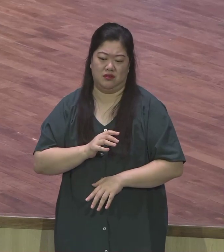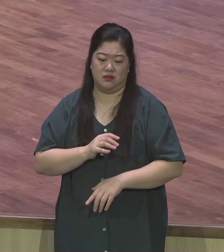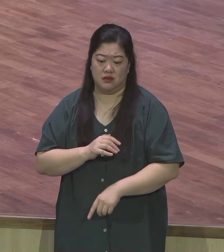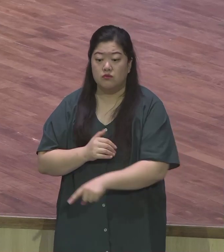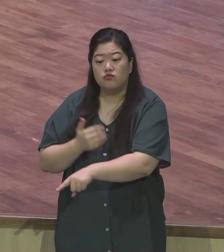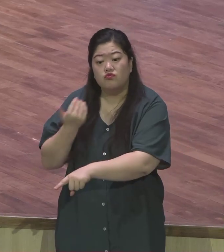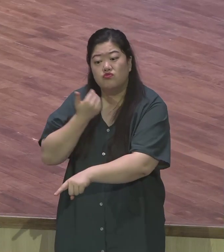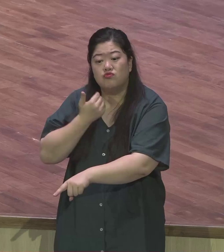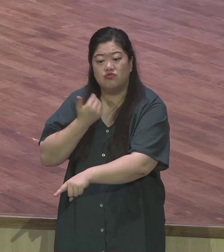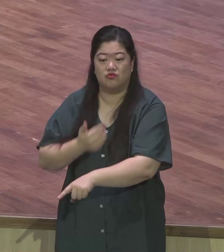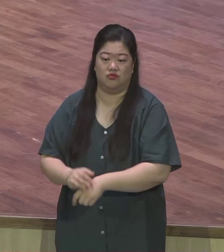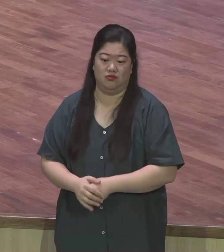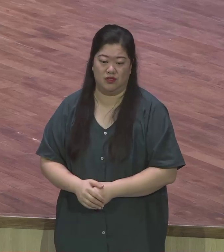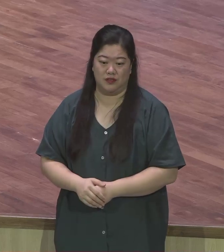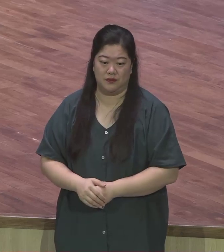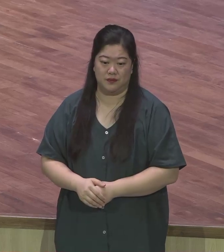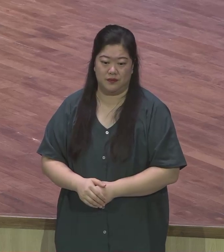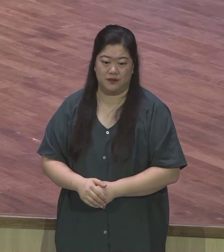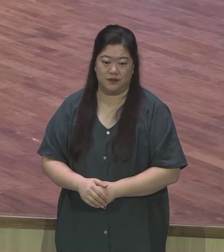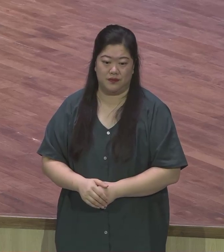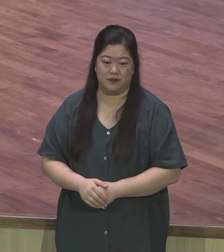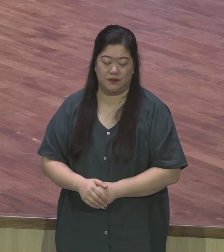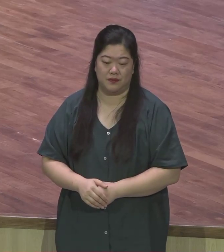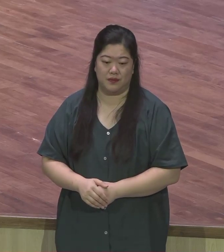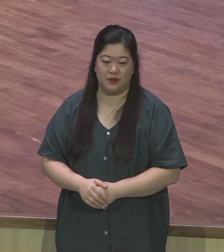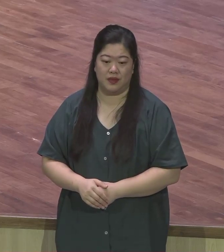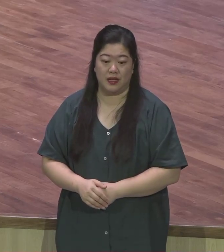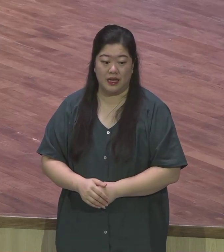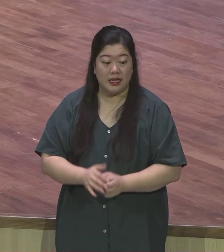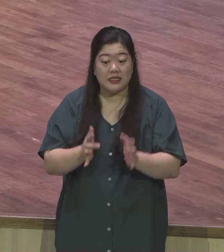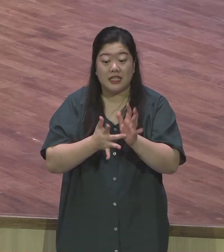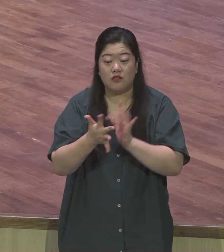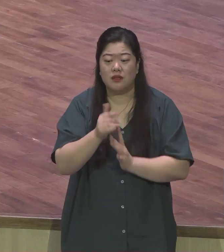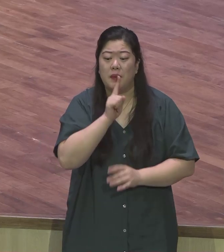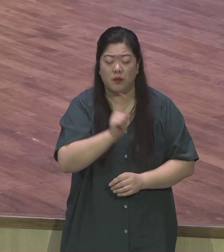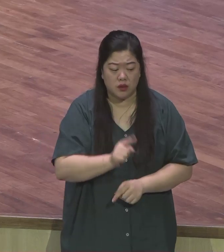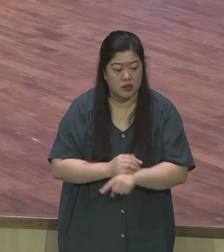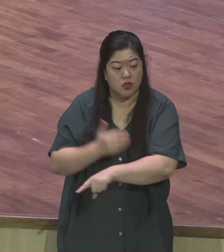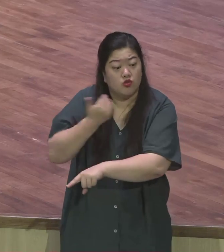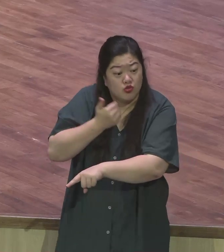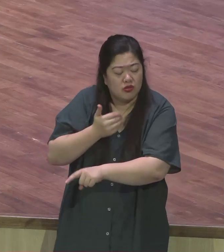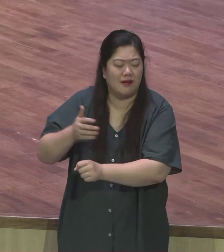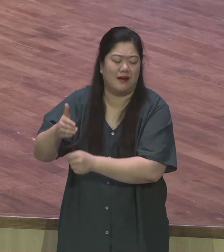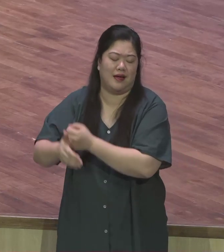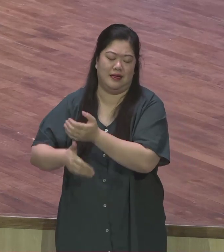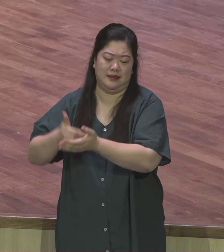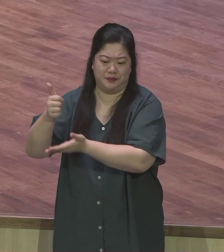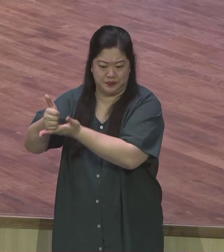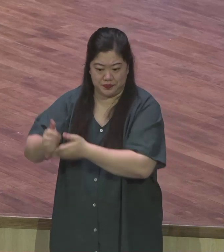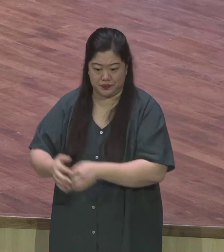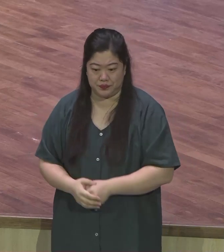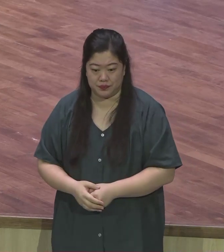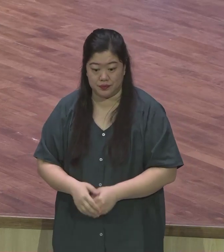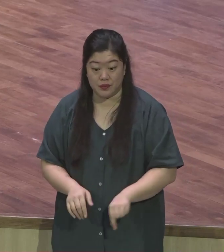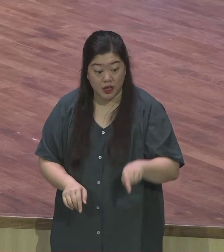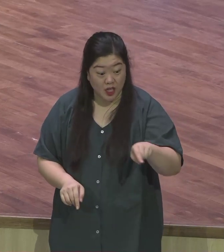예수님께서는 하나님을 두려워할 것을 두 번이나 강조하고 있습니다 육신의 죽음은 일시적이지만